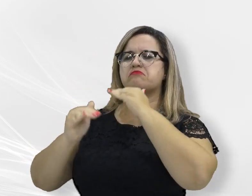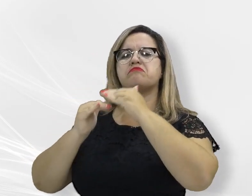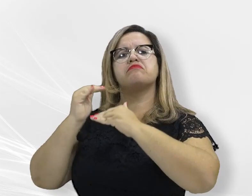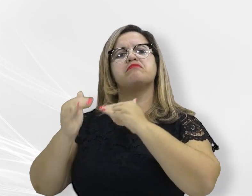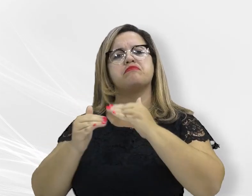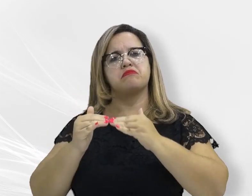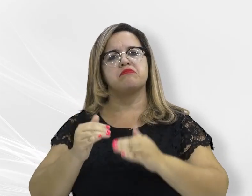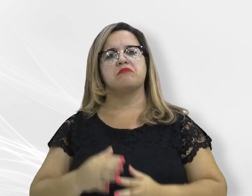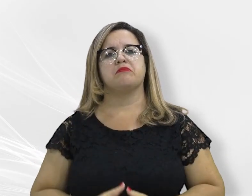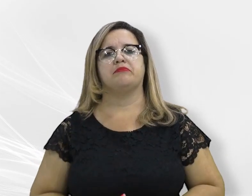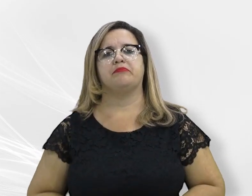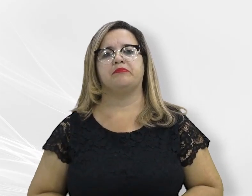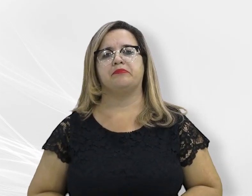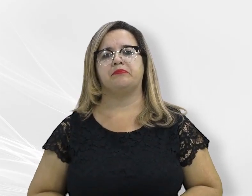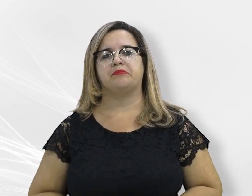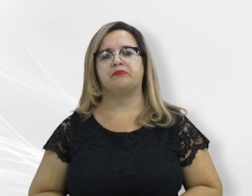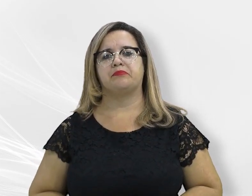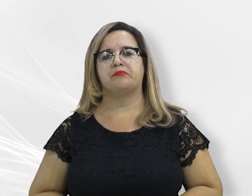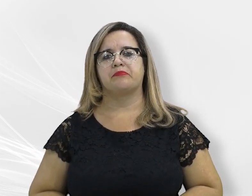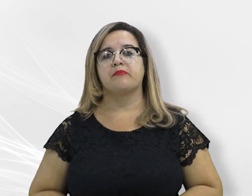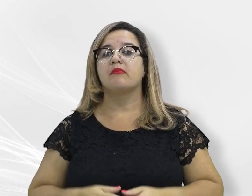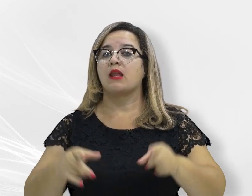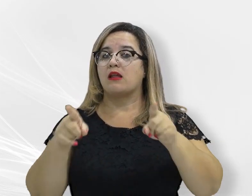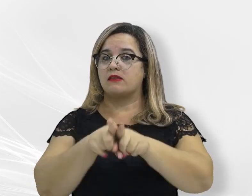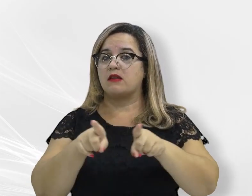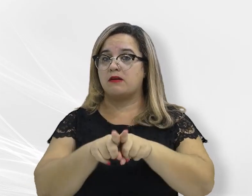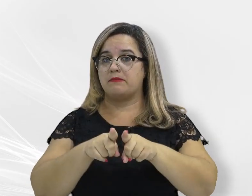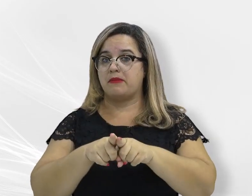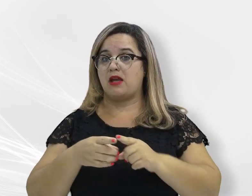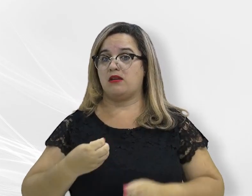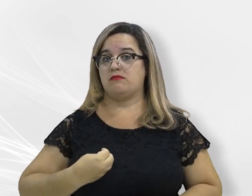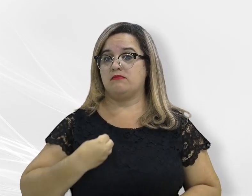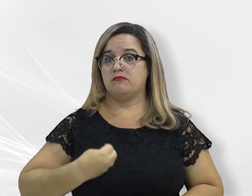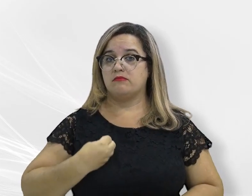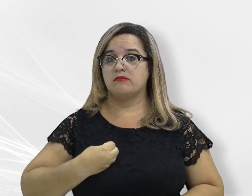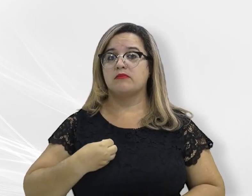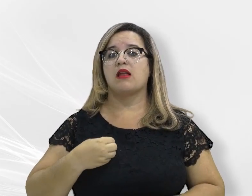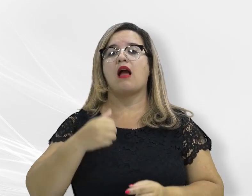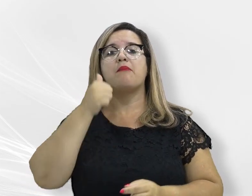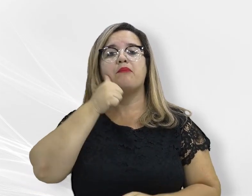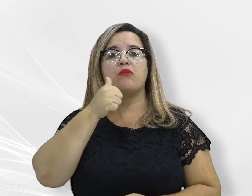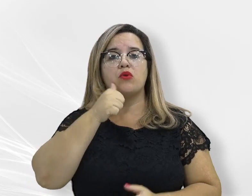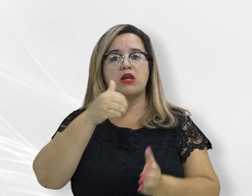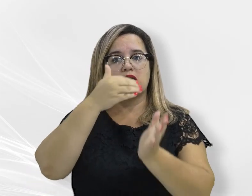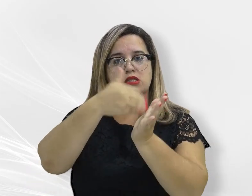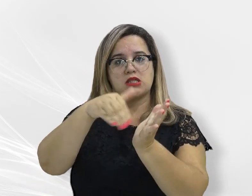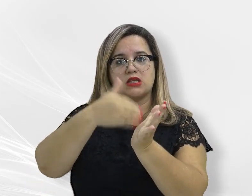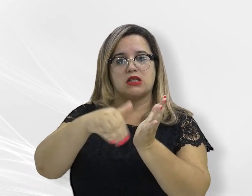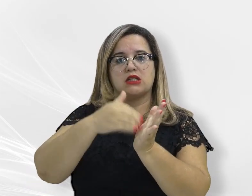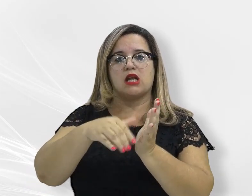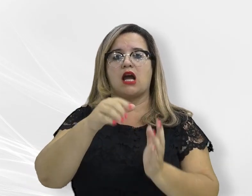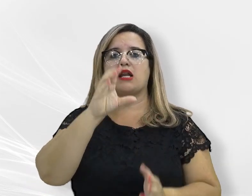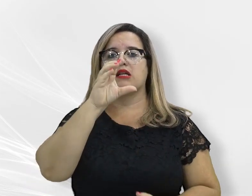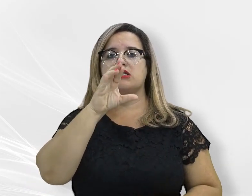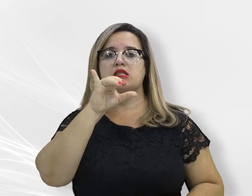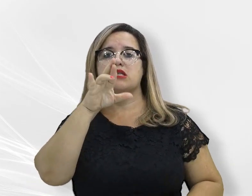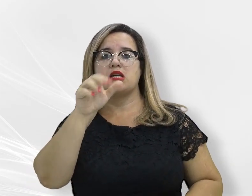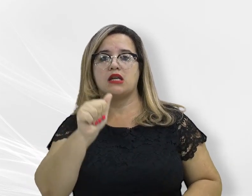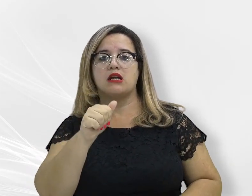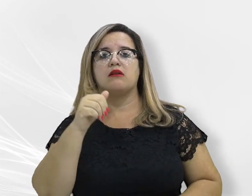observou. Também participaram da solenidade a Secretaria-Geral do CIRA, promotora de justiça Ani Karine